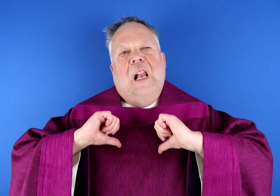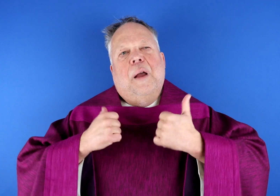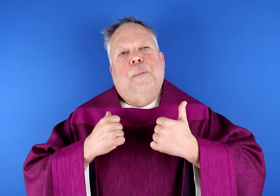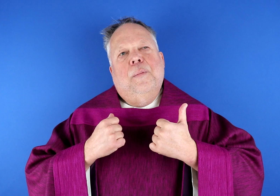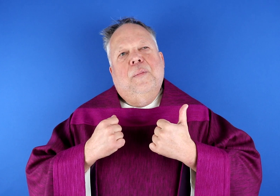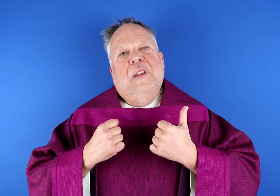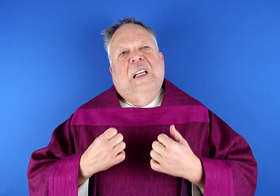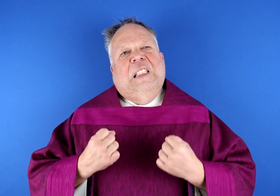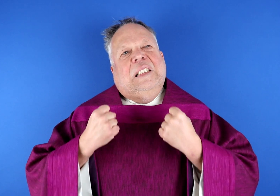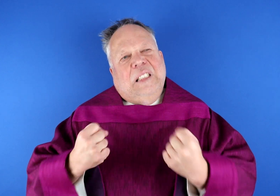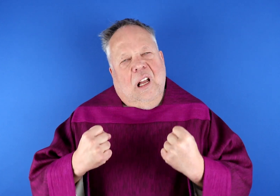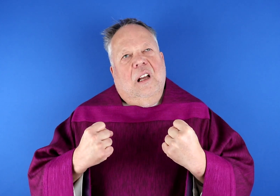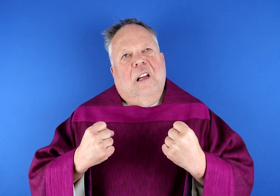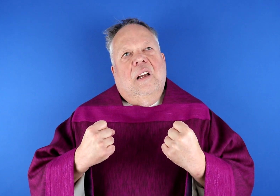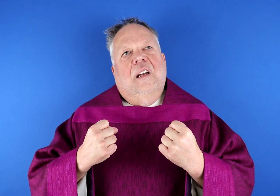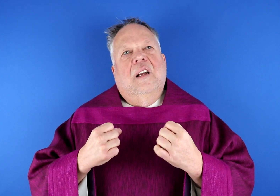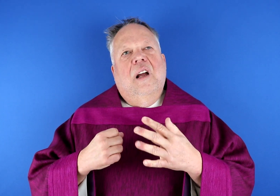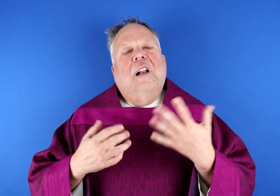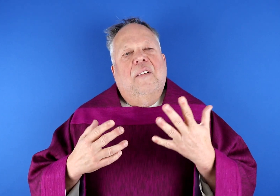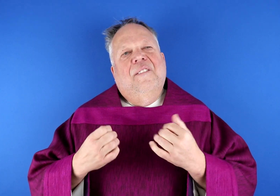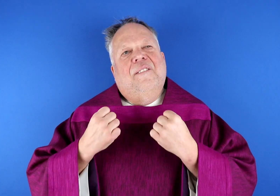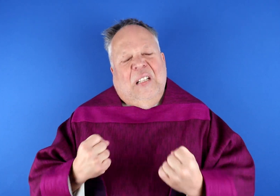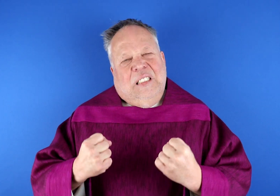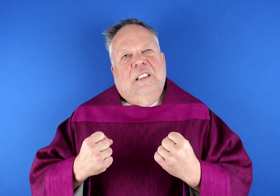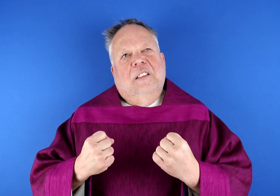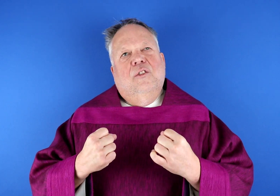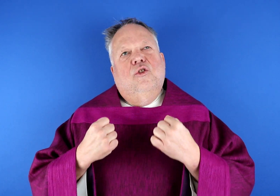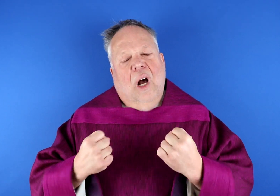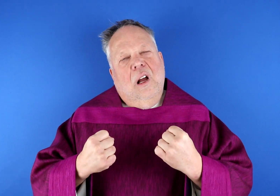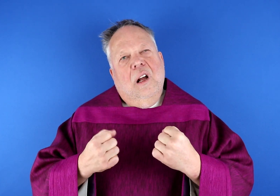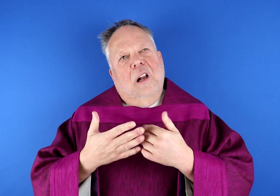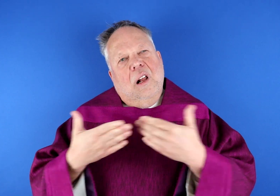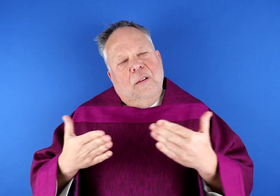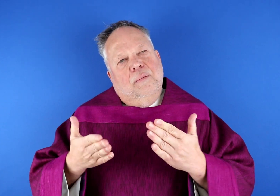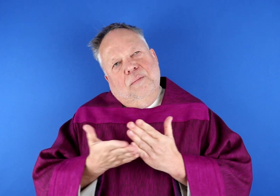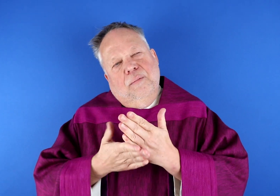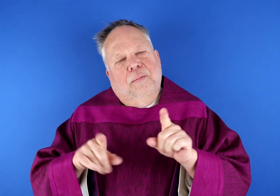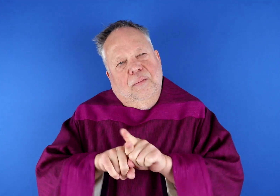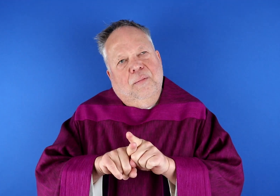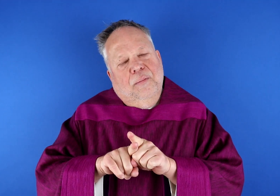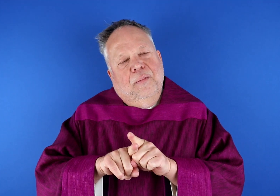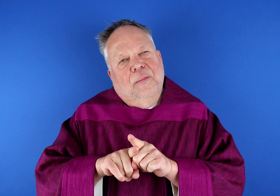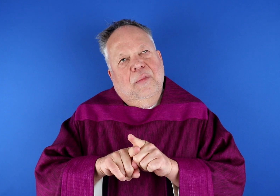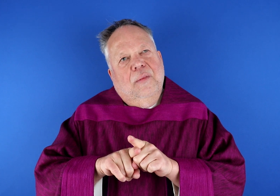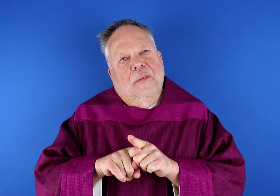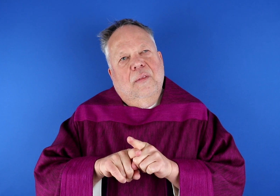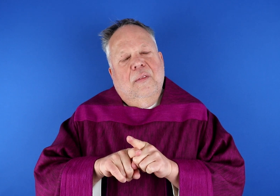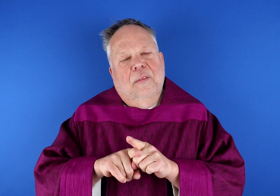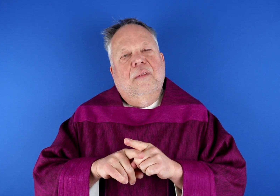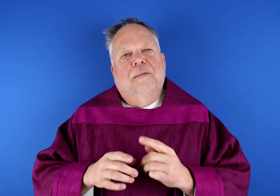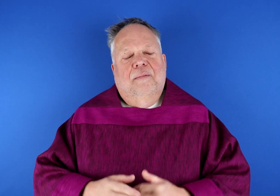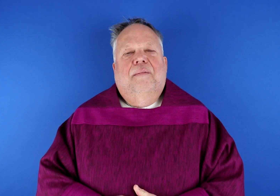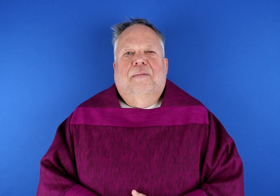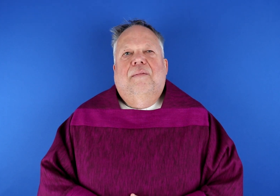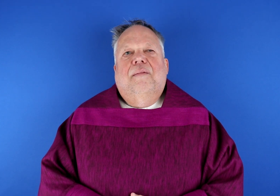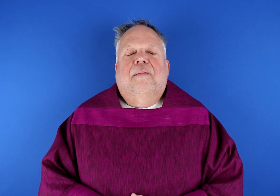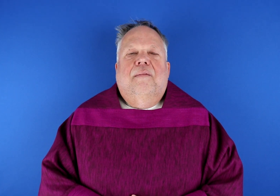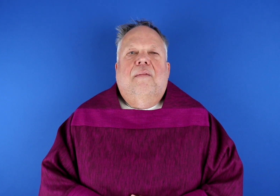Wir Menschen versuchen immer, an der Sicherheit festzuhalten. Wir versuchen, unser